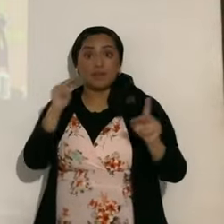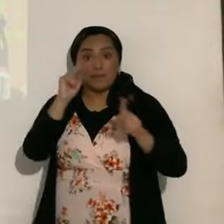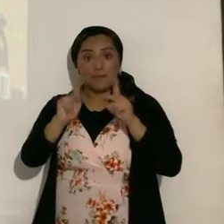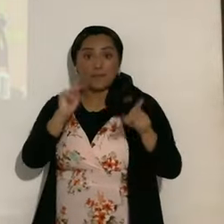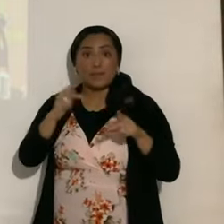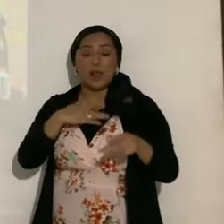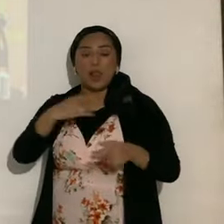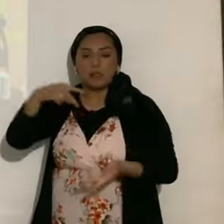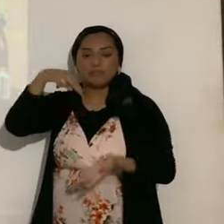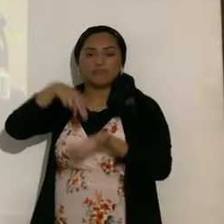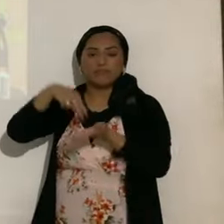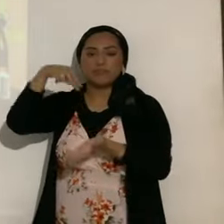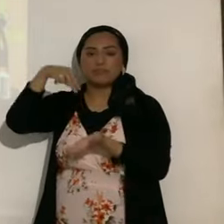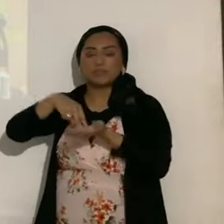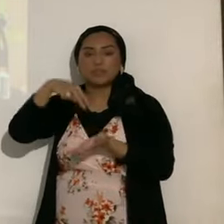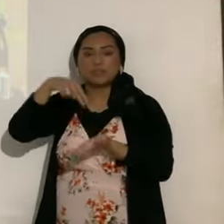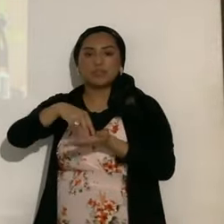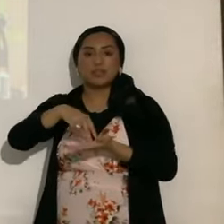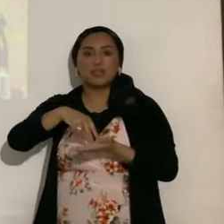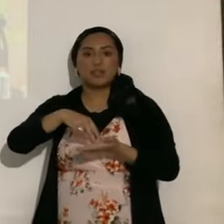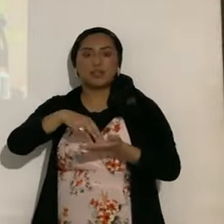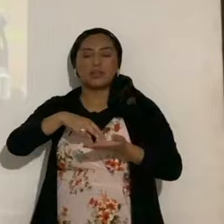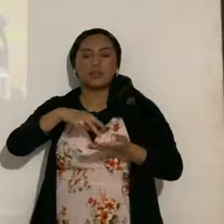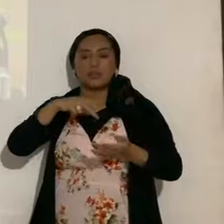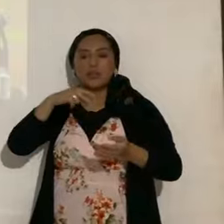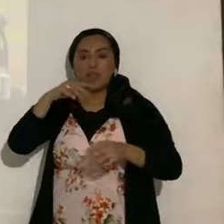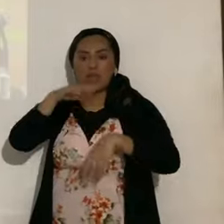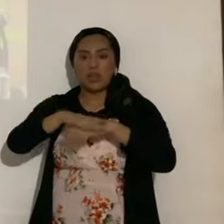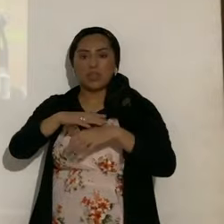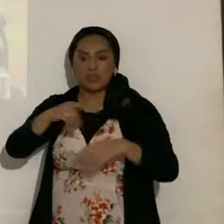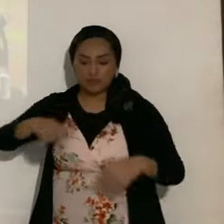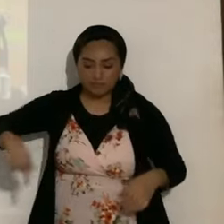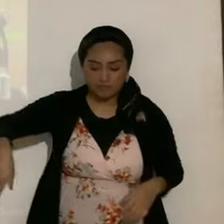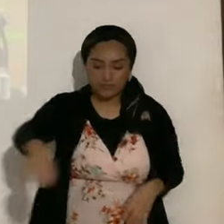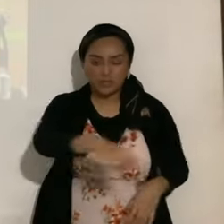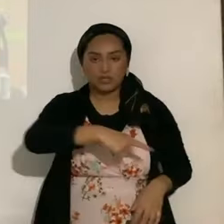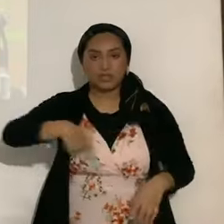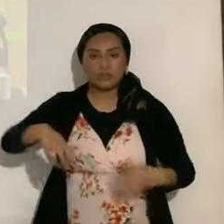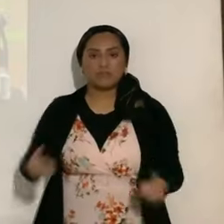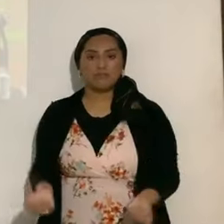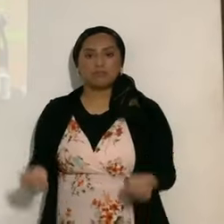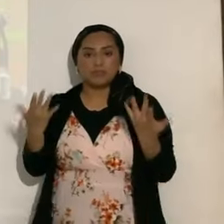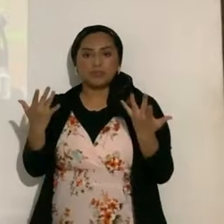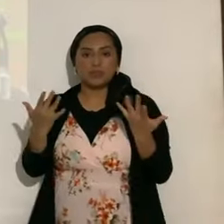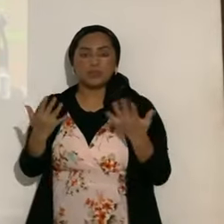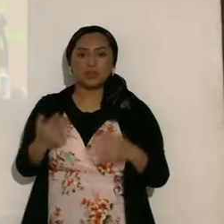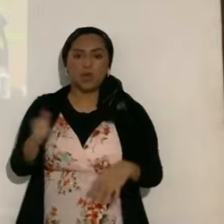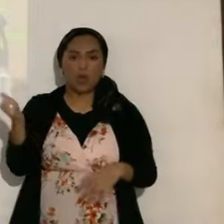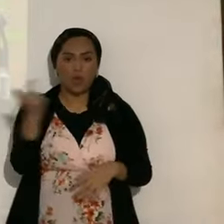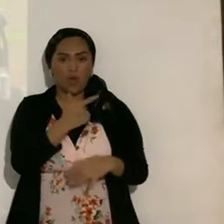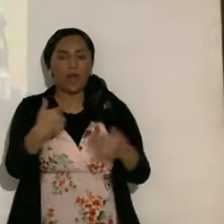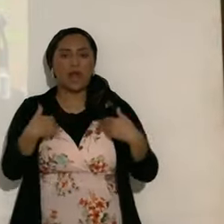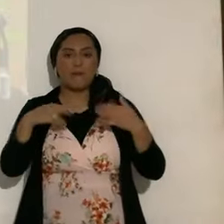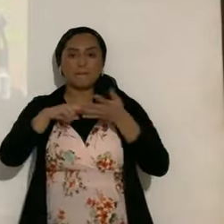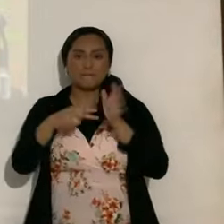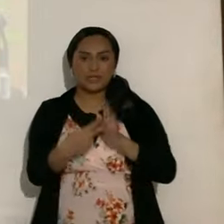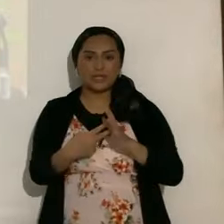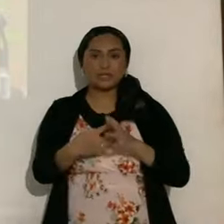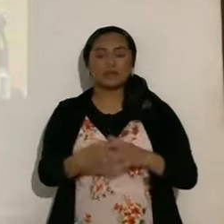anillo de fuego, que les prenden los brujos, vean como todo tiene un porqué hermanos, repito, va ser anular